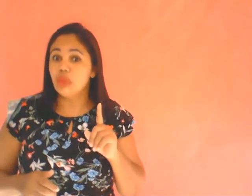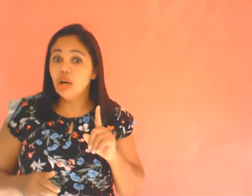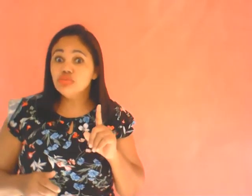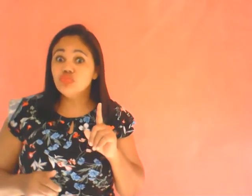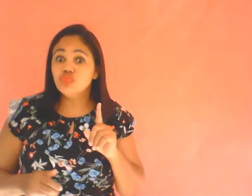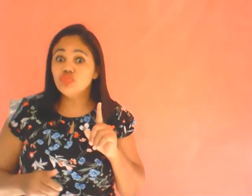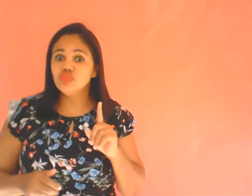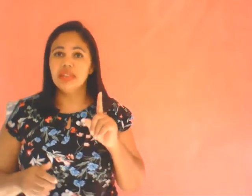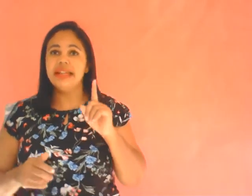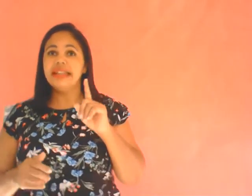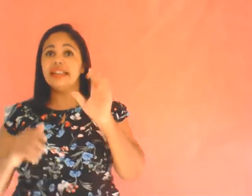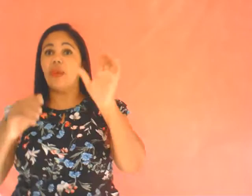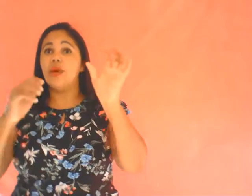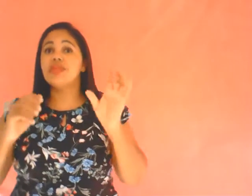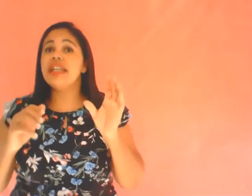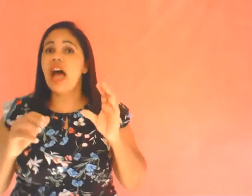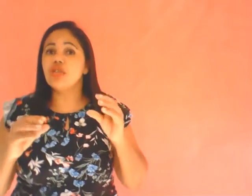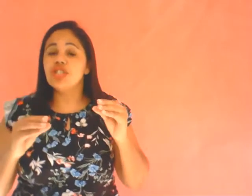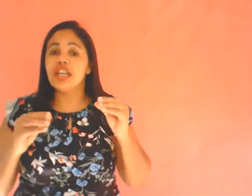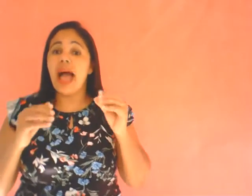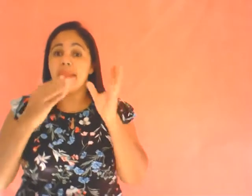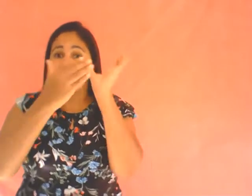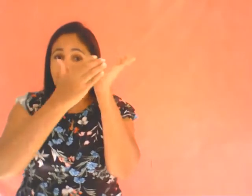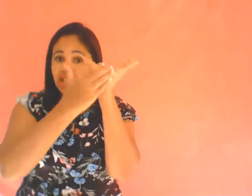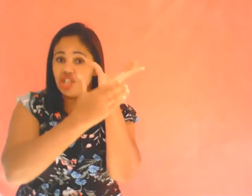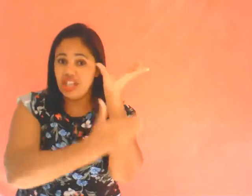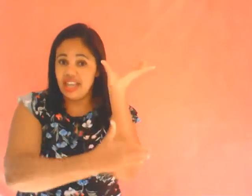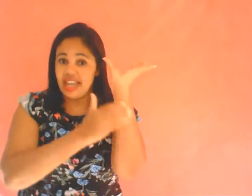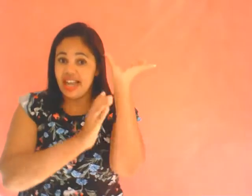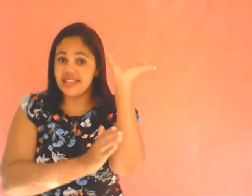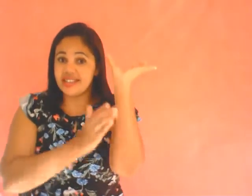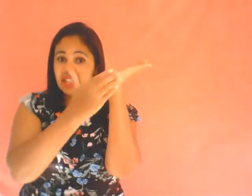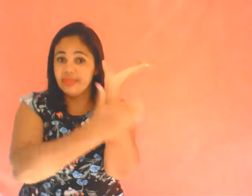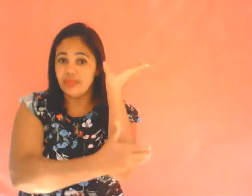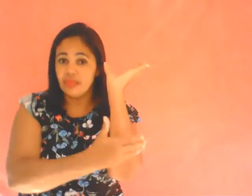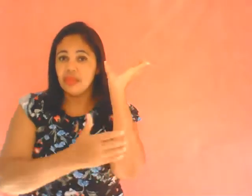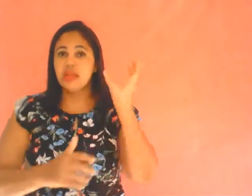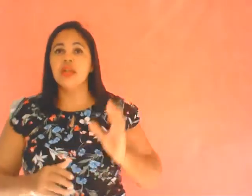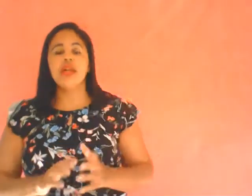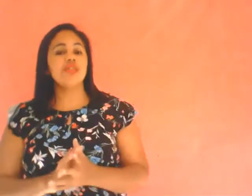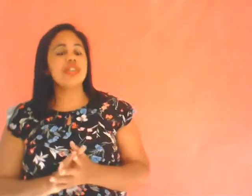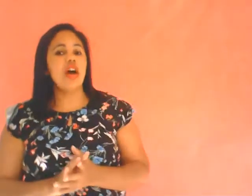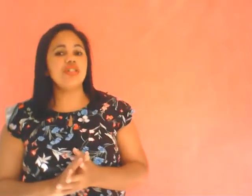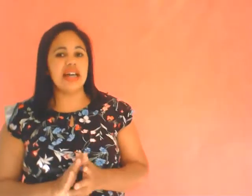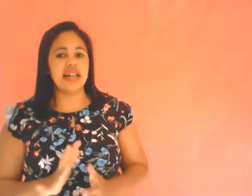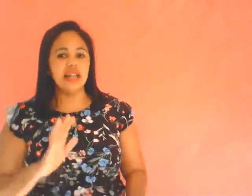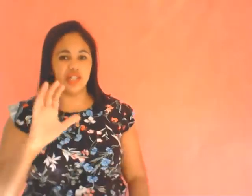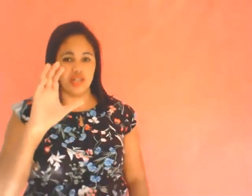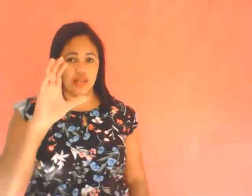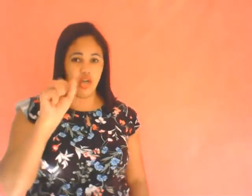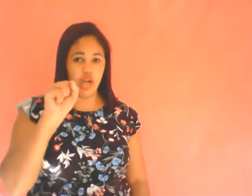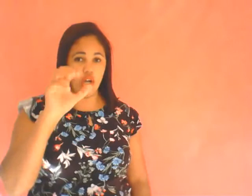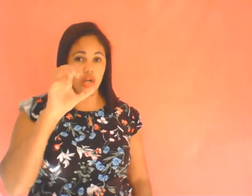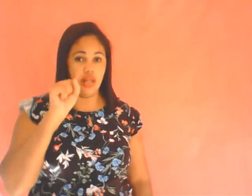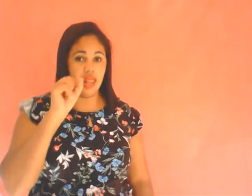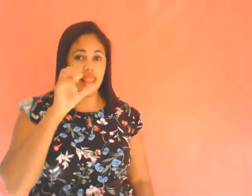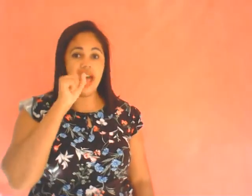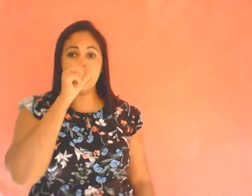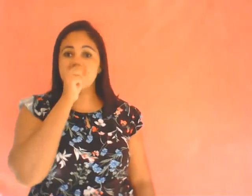Então, o sinal de abacaxi é assim E o sinal de laranja? Ó, laranja,